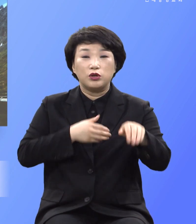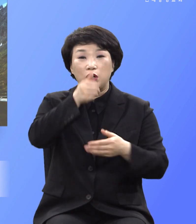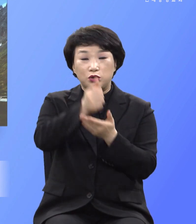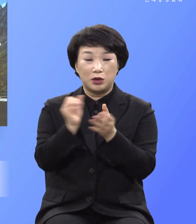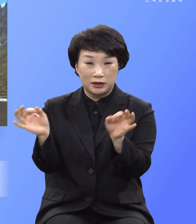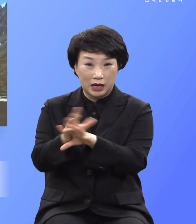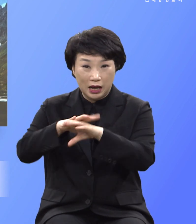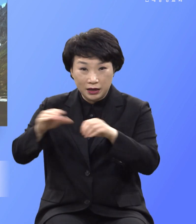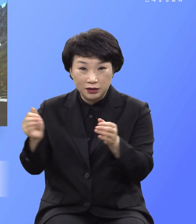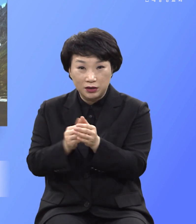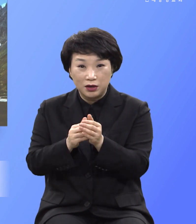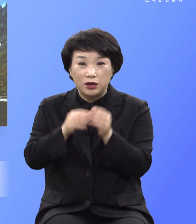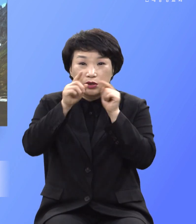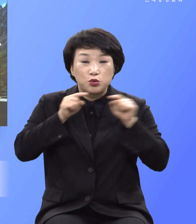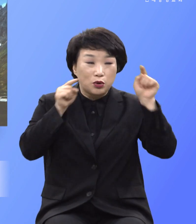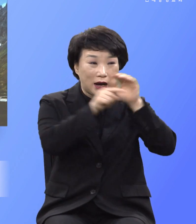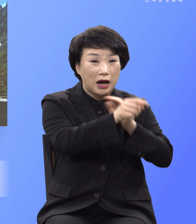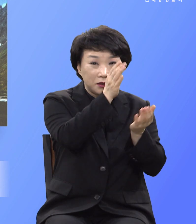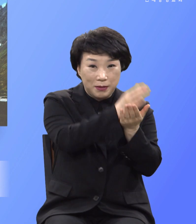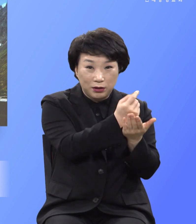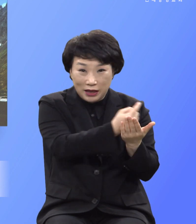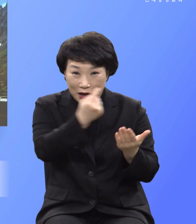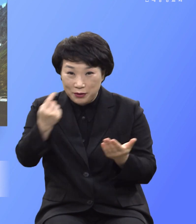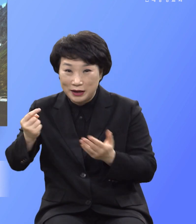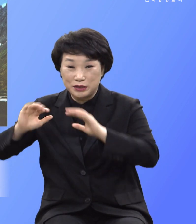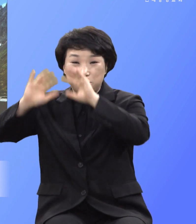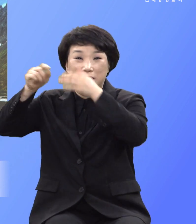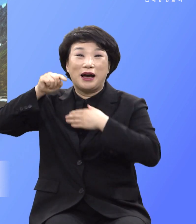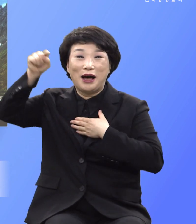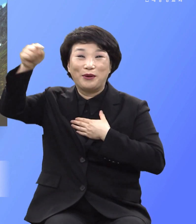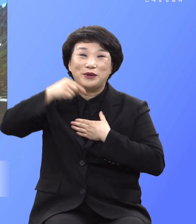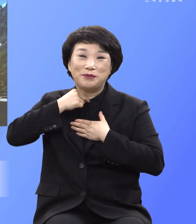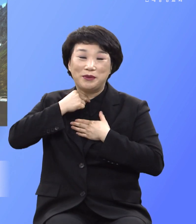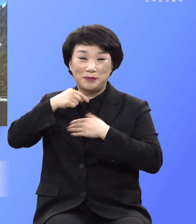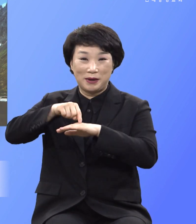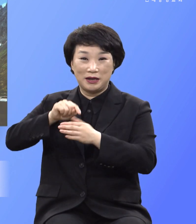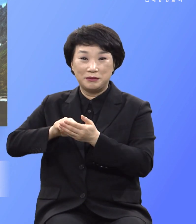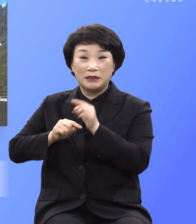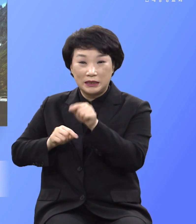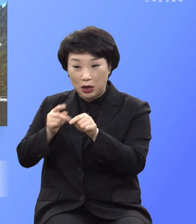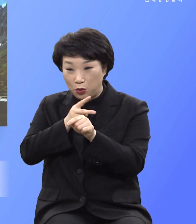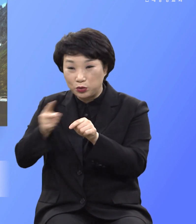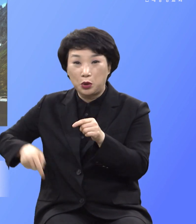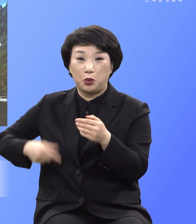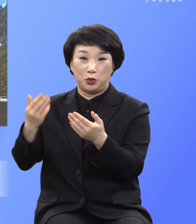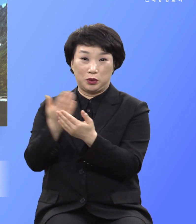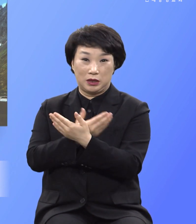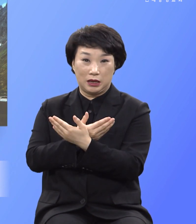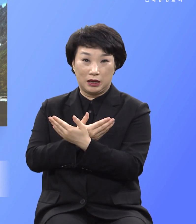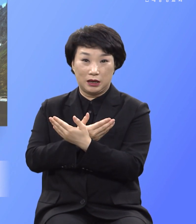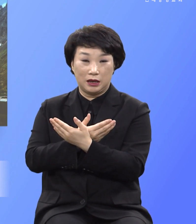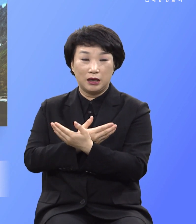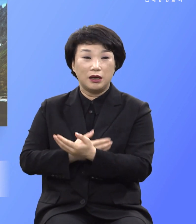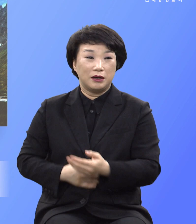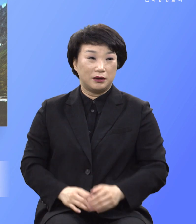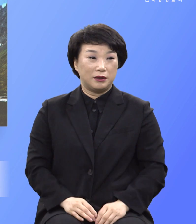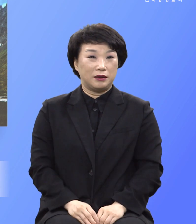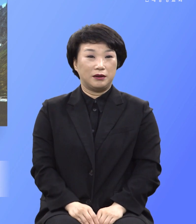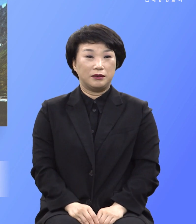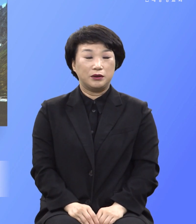지옥에서 벗어나 천국 가고자 하는 열망이 회개입니다 네 예 우리는